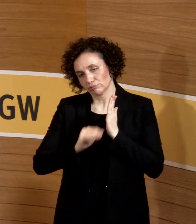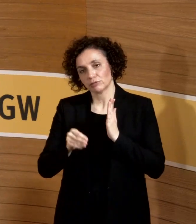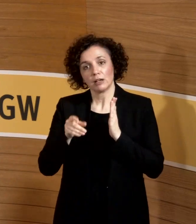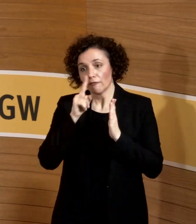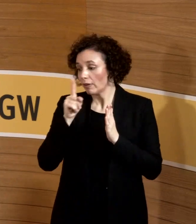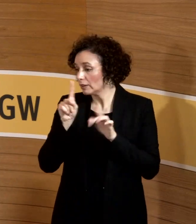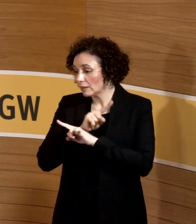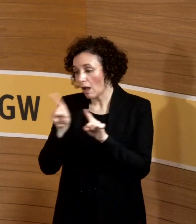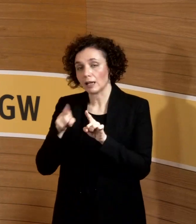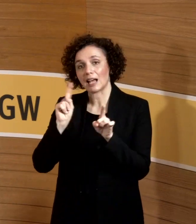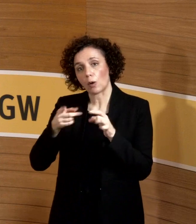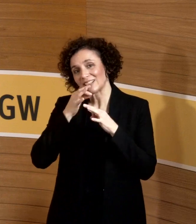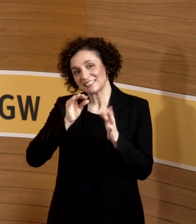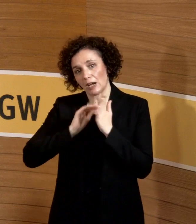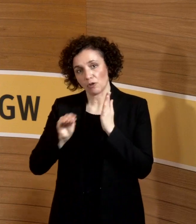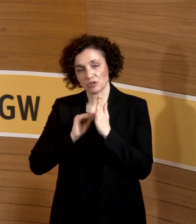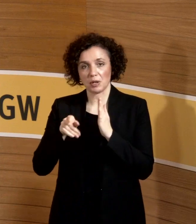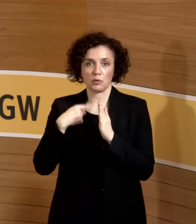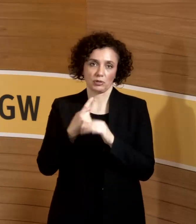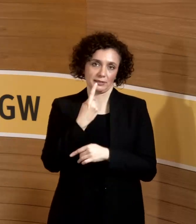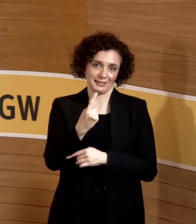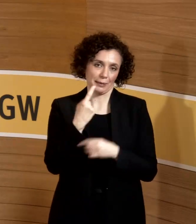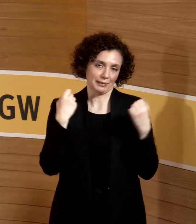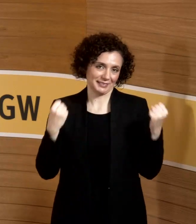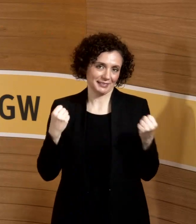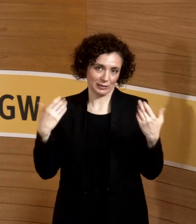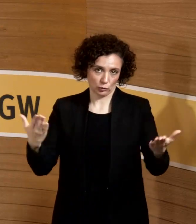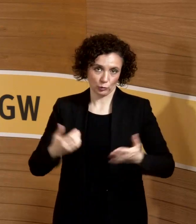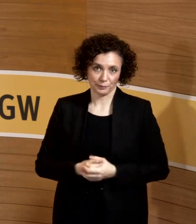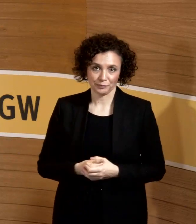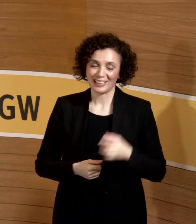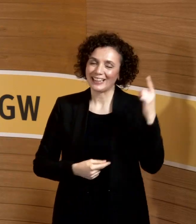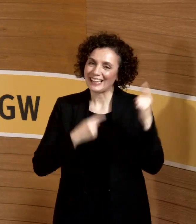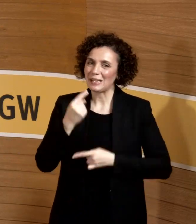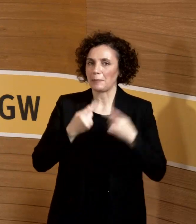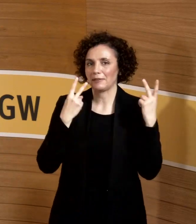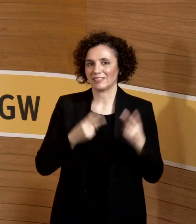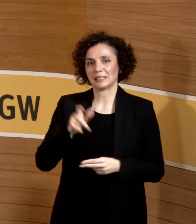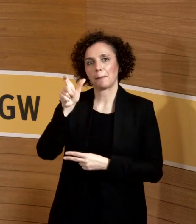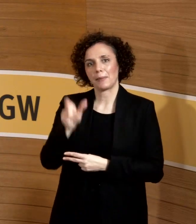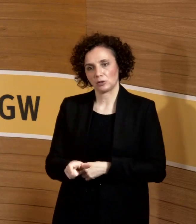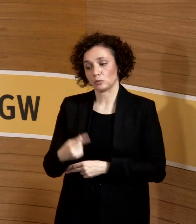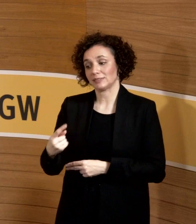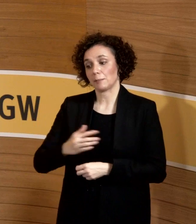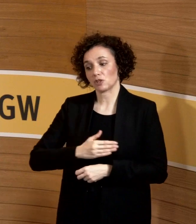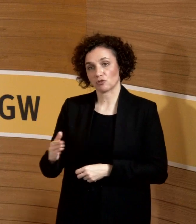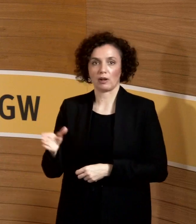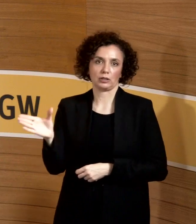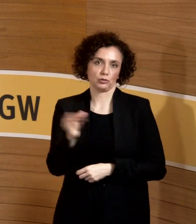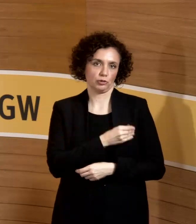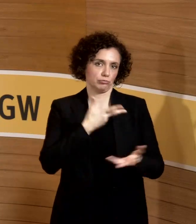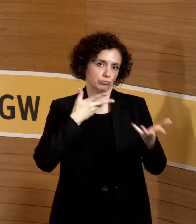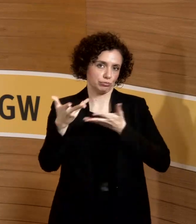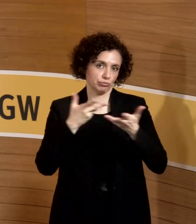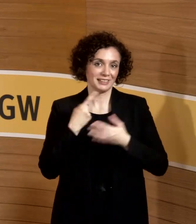dann sind Sie eigentlich auf der sicheren Seite. Und ehrlich gesagt, immer mit der Schwangeren auch sprechen. Sie weiß ja, was sie tut und was sie kann